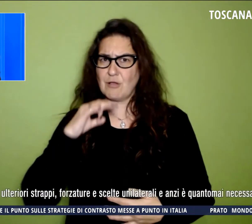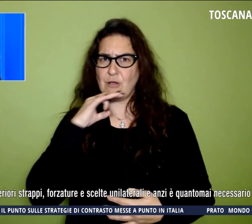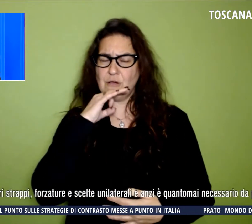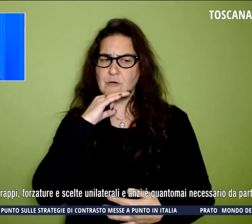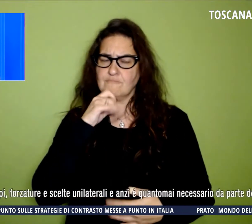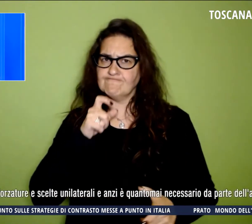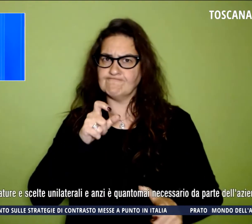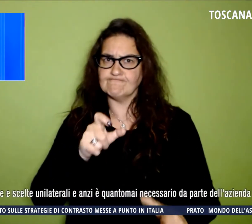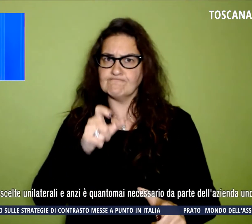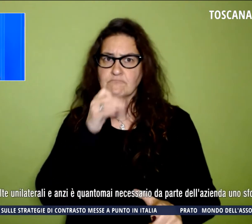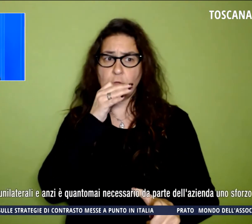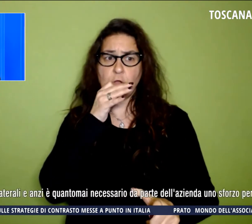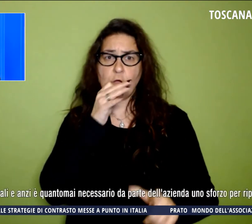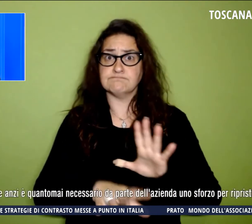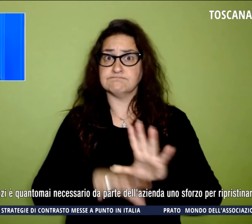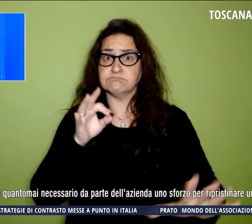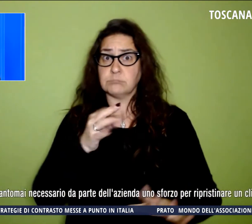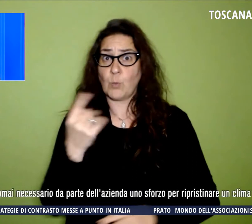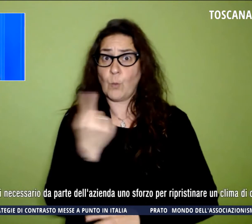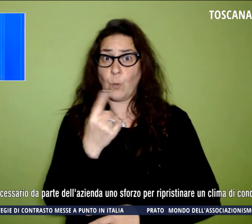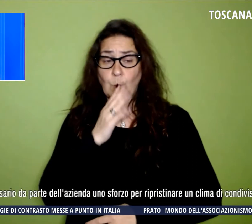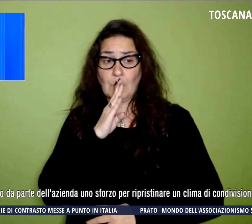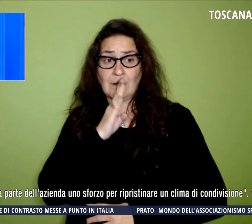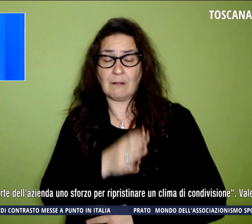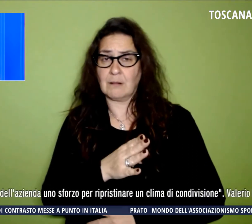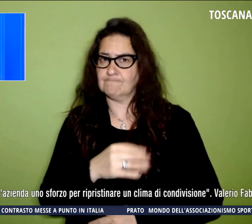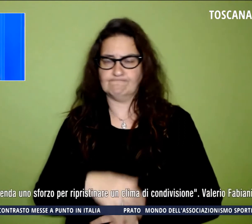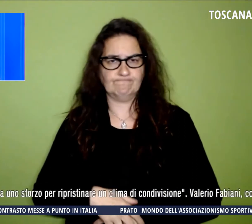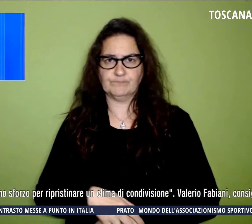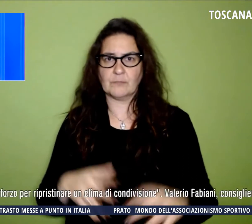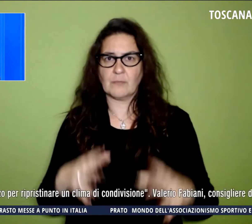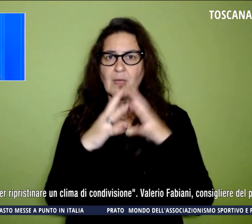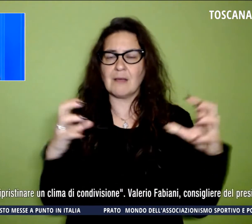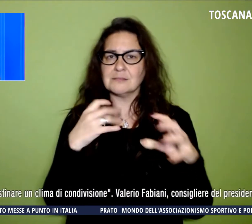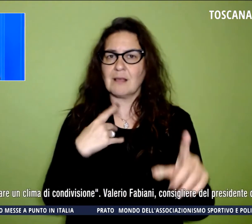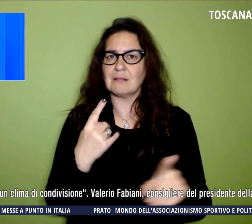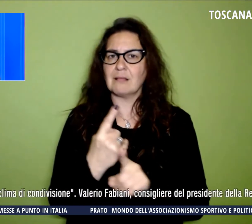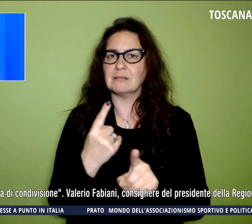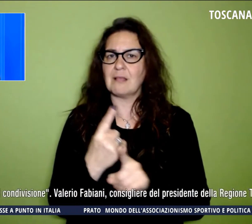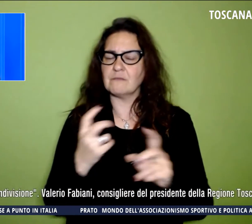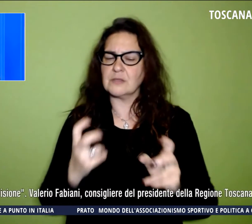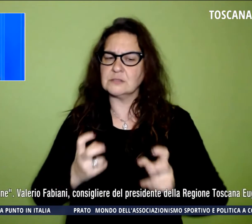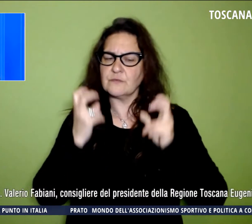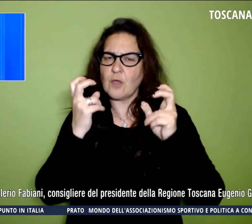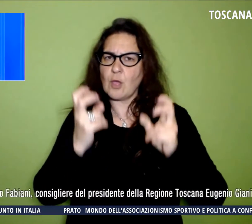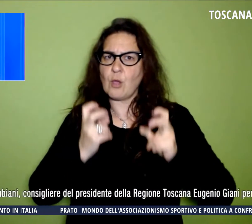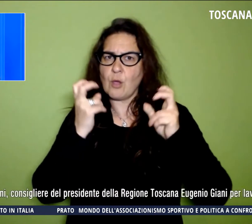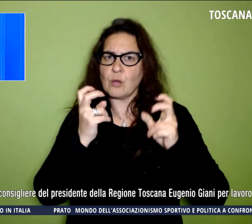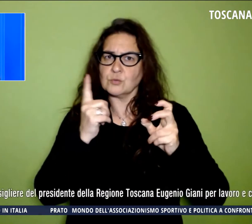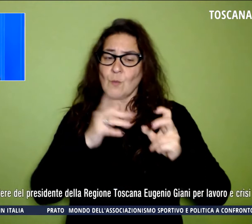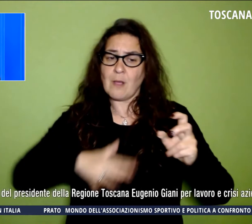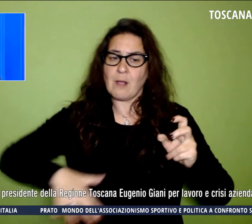necessario da parte dell'azienda uno sforzo per ripristinare un clima di